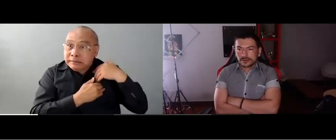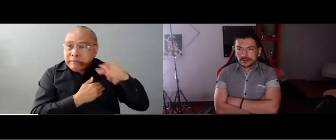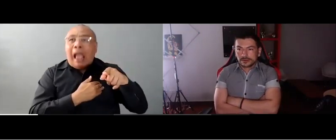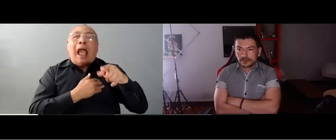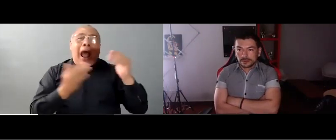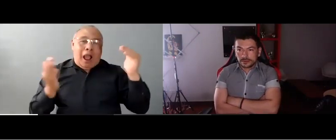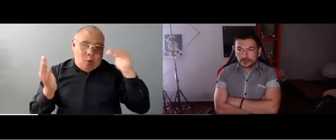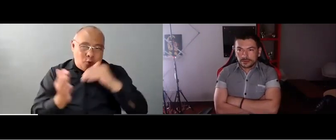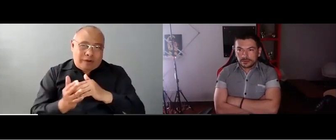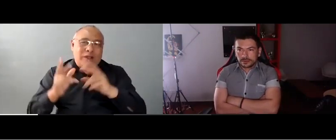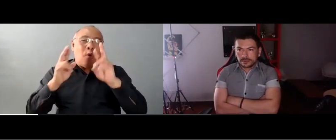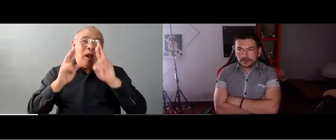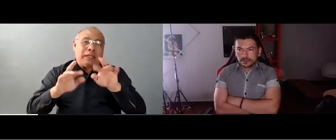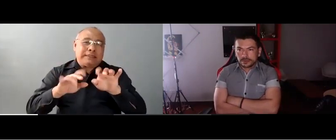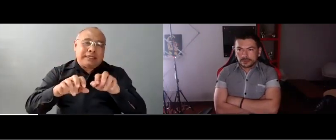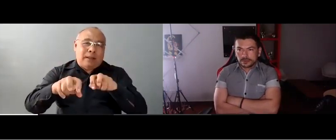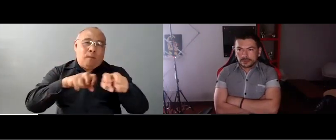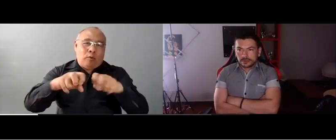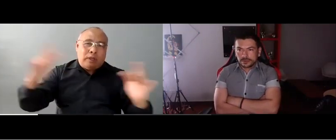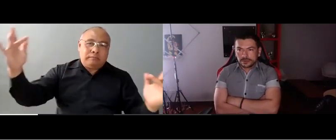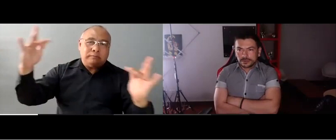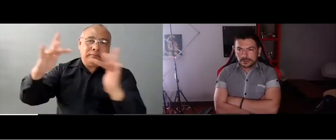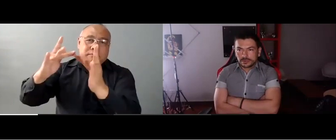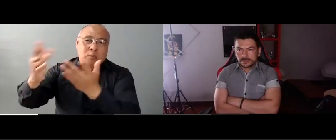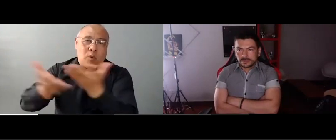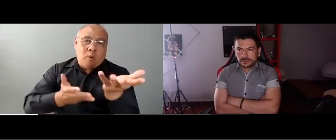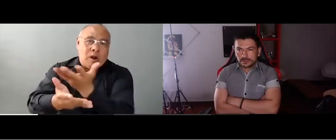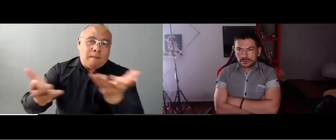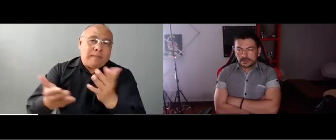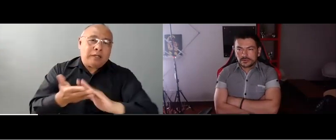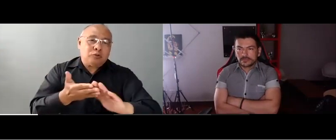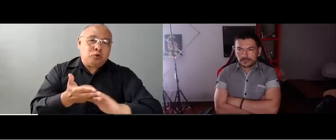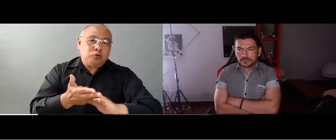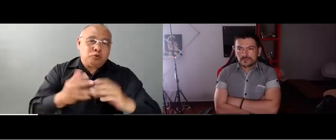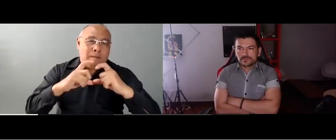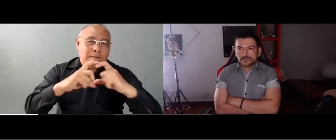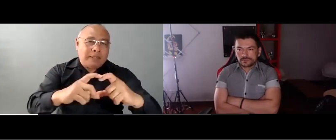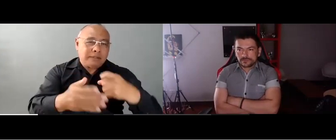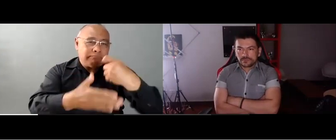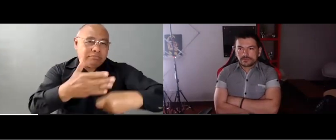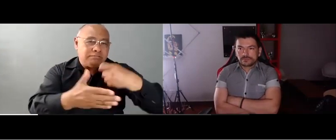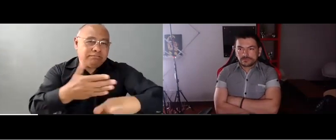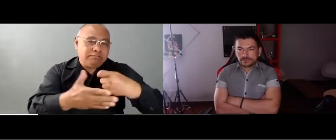De hecho, nosotros pues comentamos esta situación en esta reunión del pasado lunes 5 de abril.